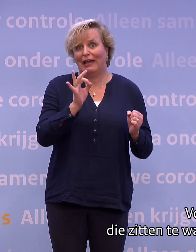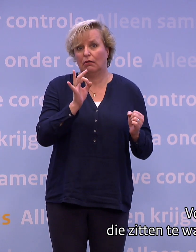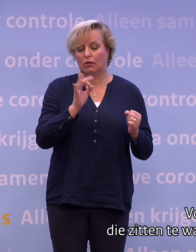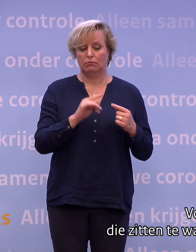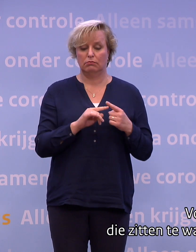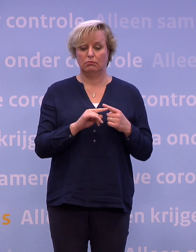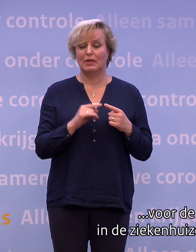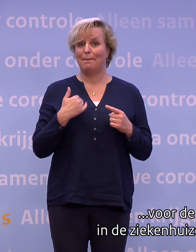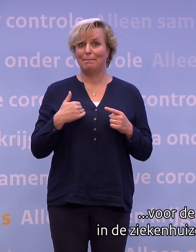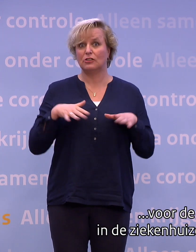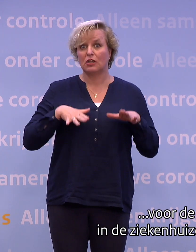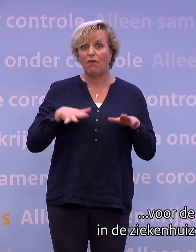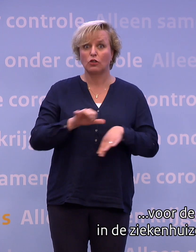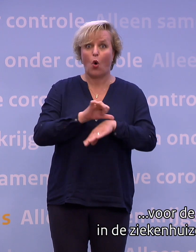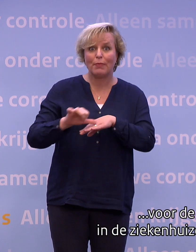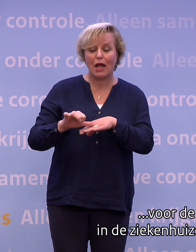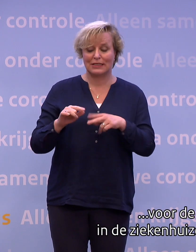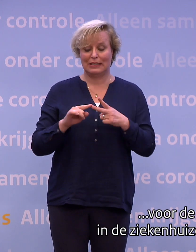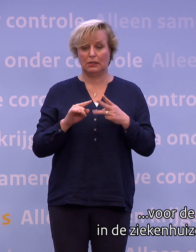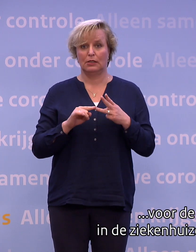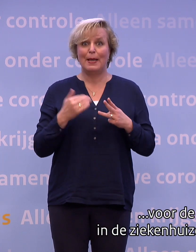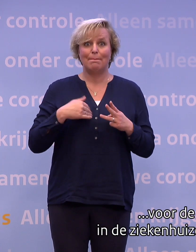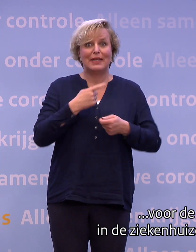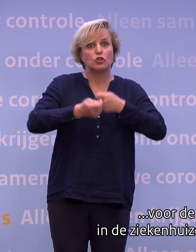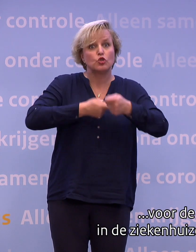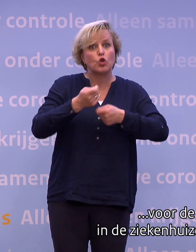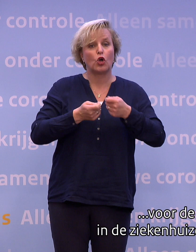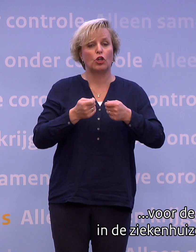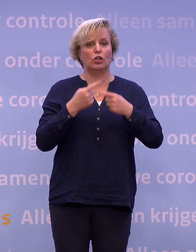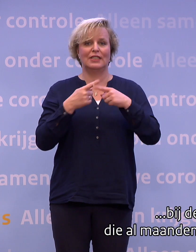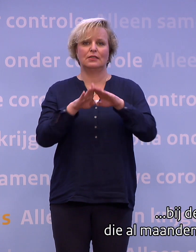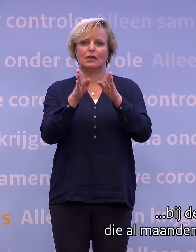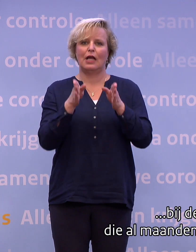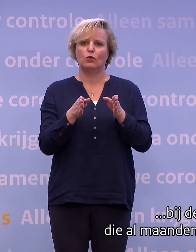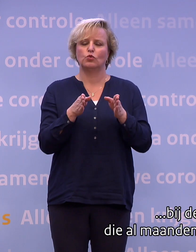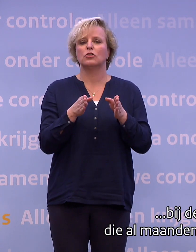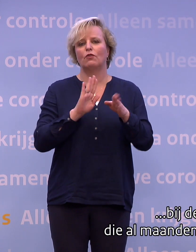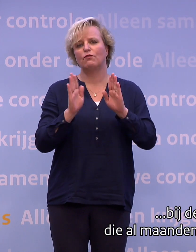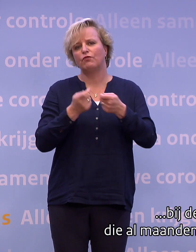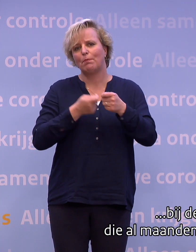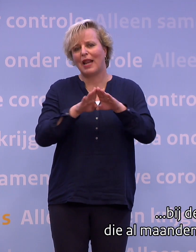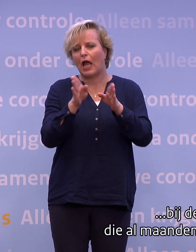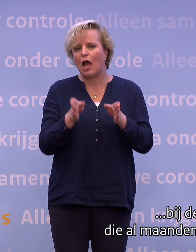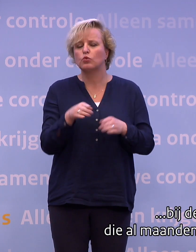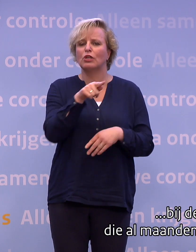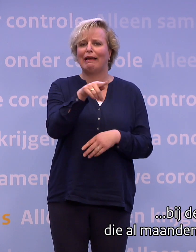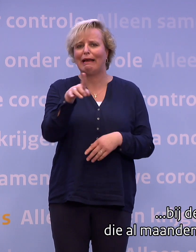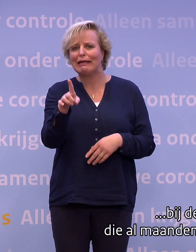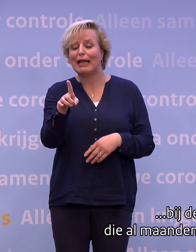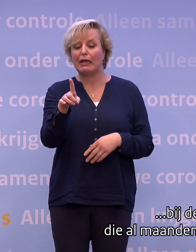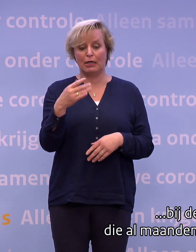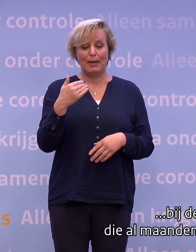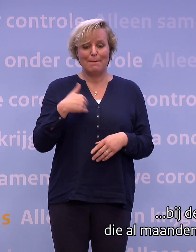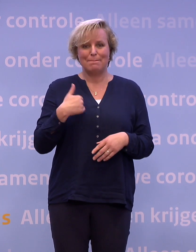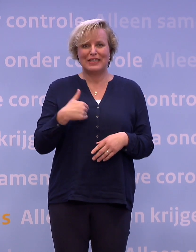een operatie. Voor de mensen in de zorg, in de ziekenhuizen, in de verpleeghuizen, bij de GGD's. Mensen die al maandenlang in